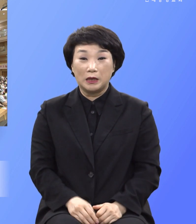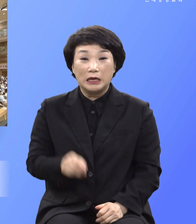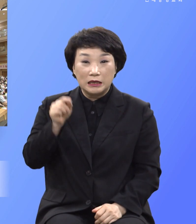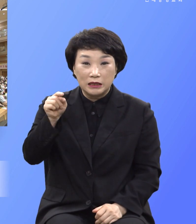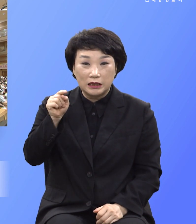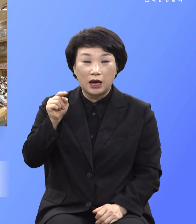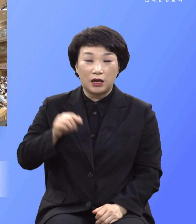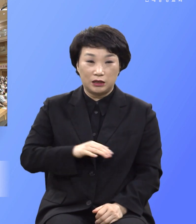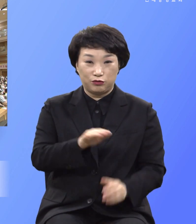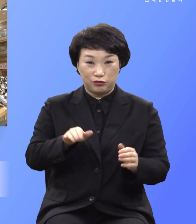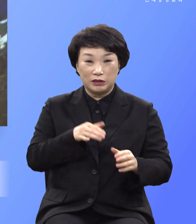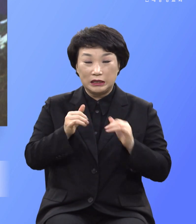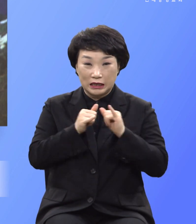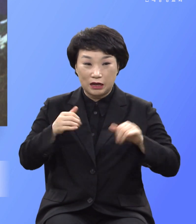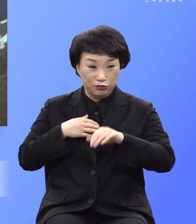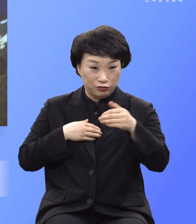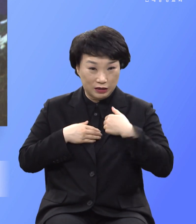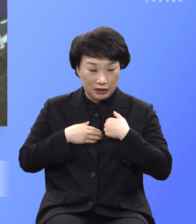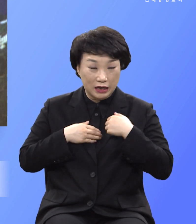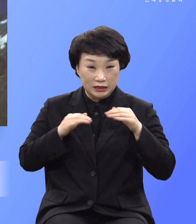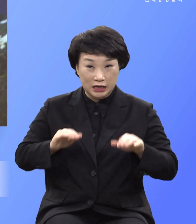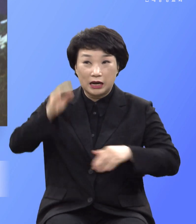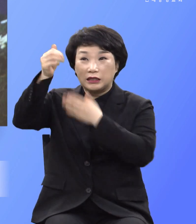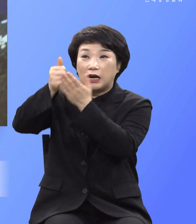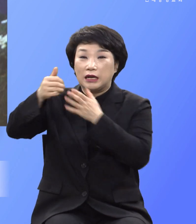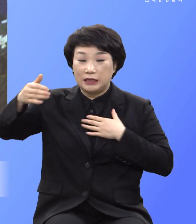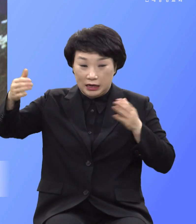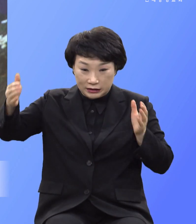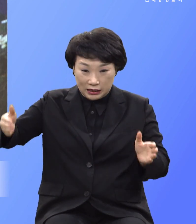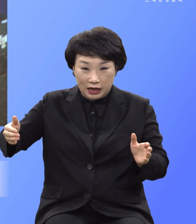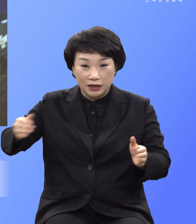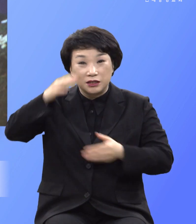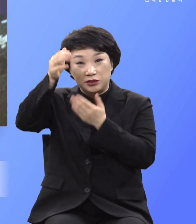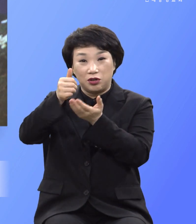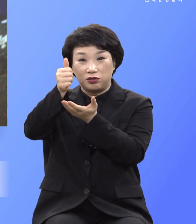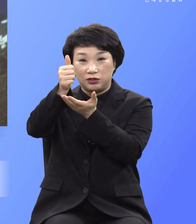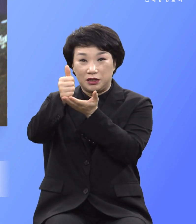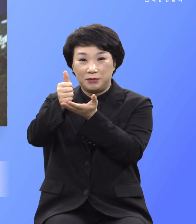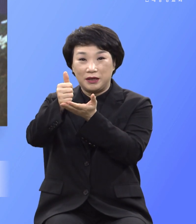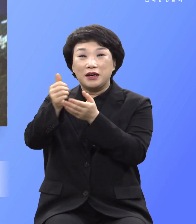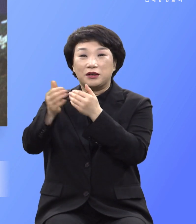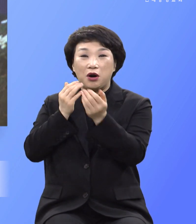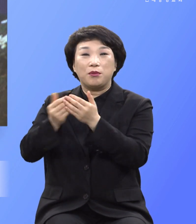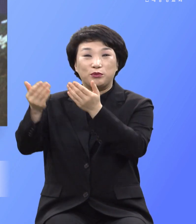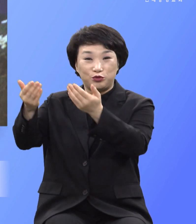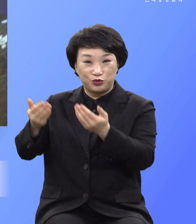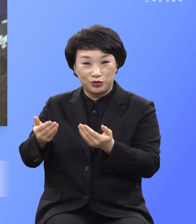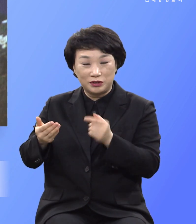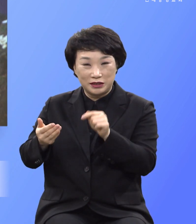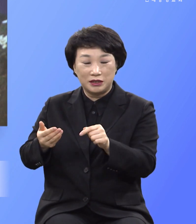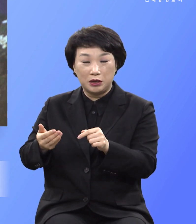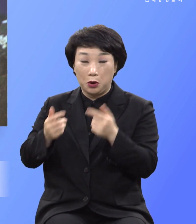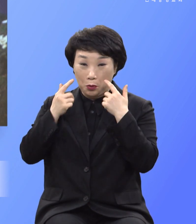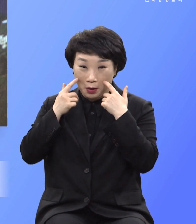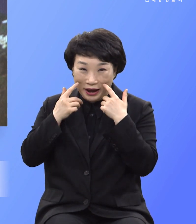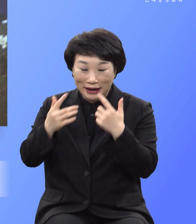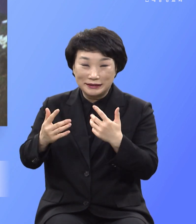우리 인간에게도 신인간에 성령으로 경험된 부정할 수 없는